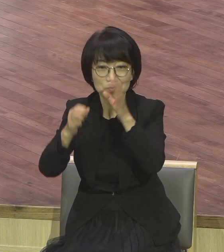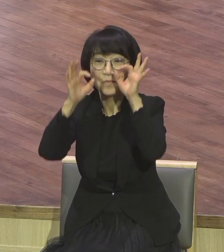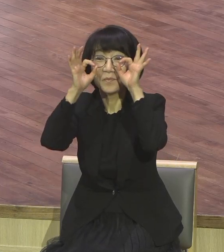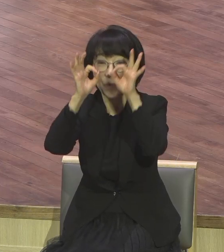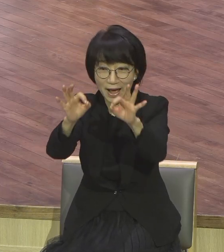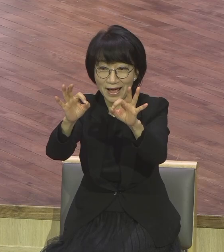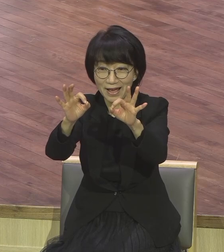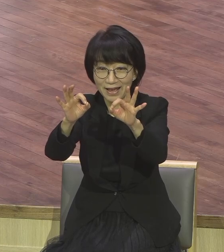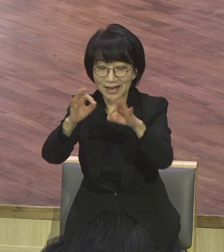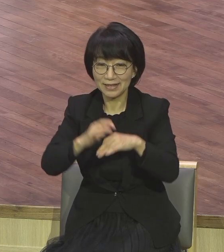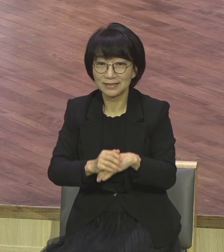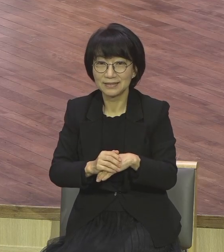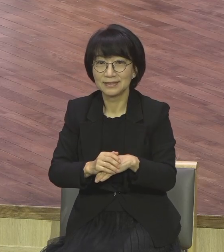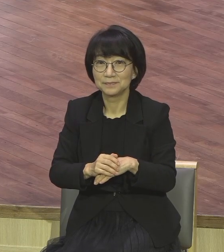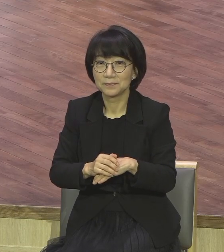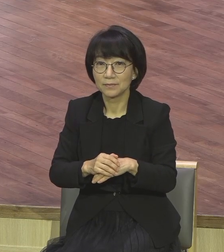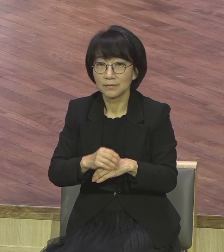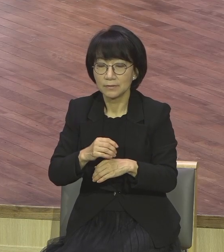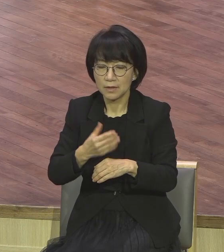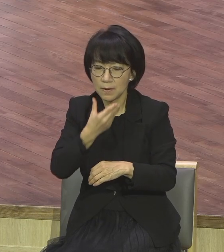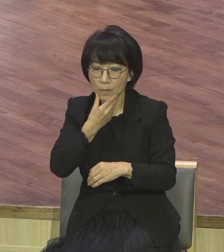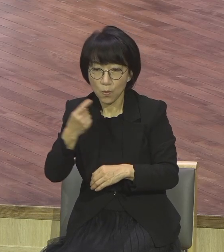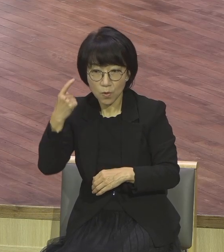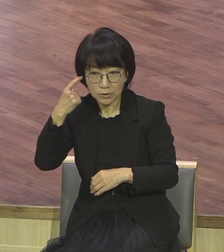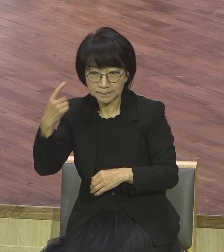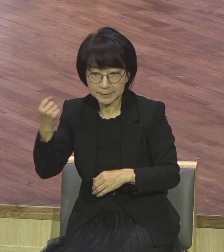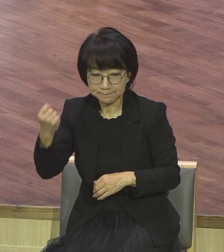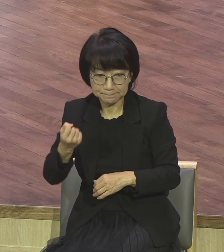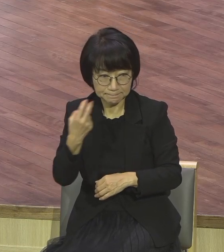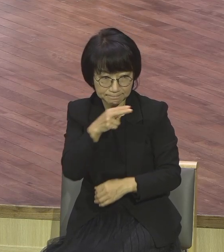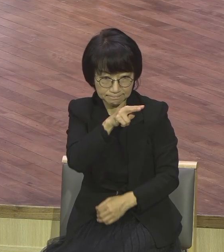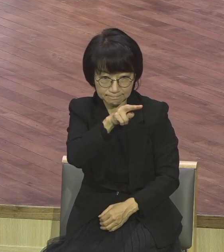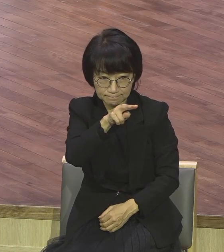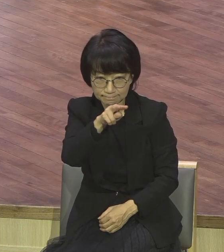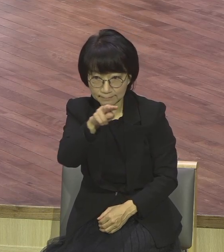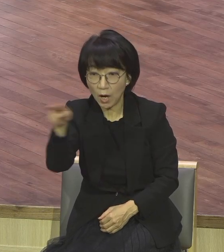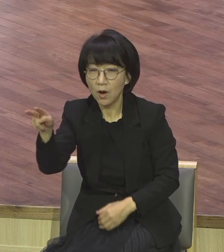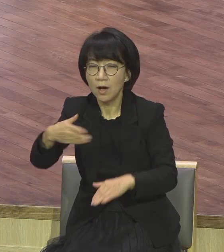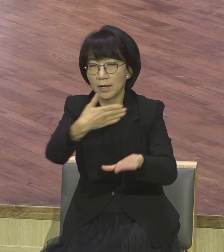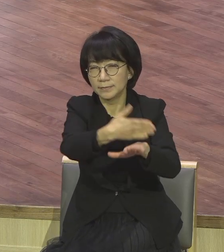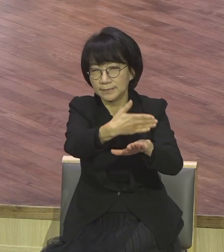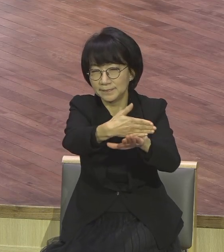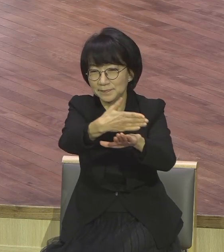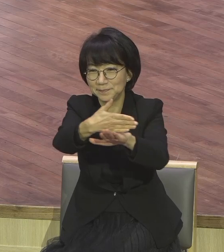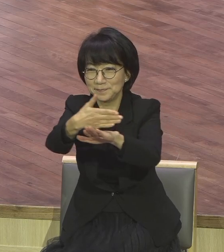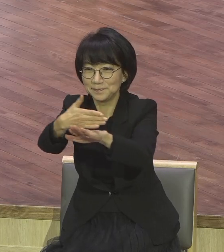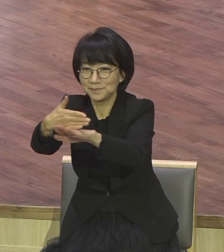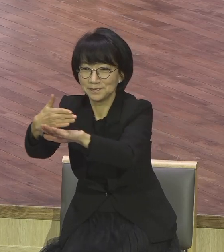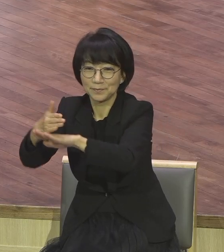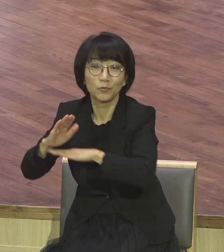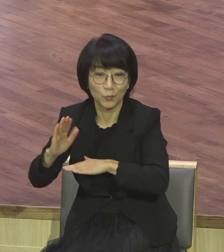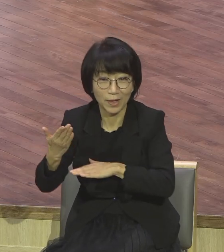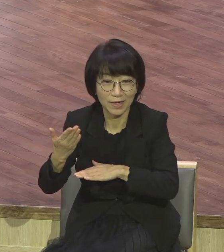보금 영적 시각 가지고 살면 모든 일이 감사하게 돼 있어요. 감사. 그러면 감사하면 어떻게 해요?